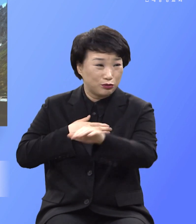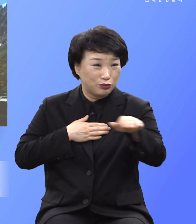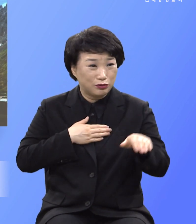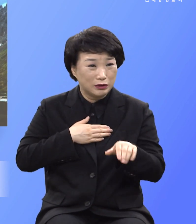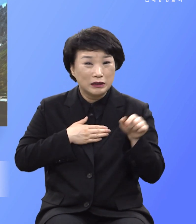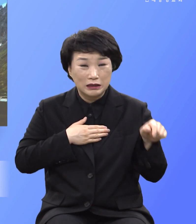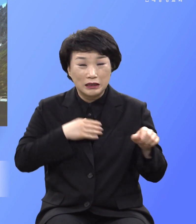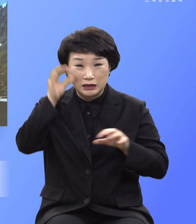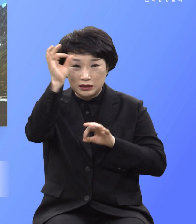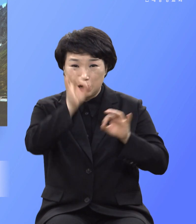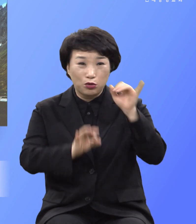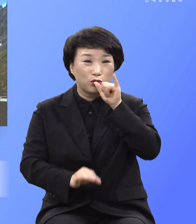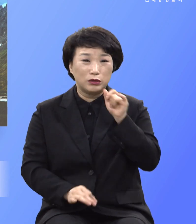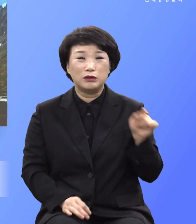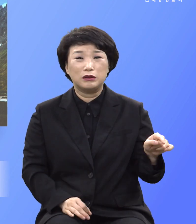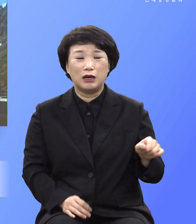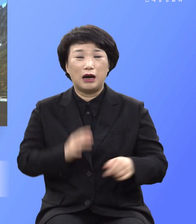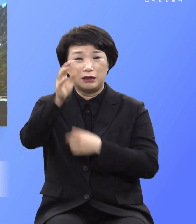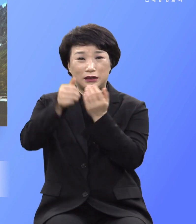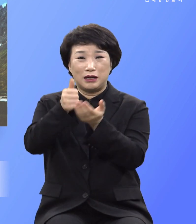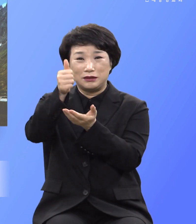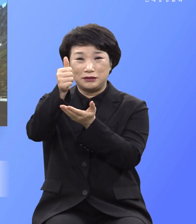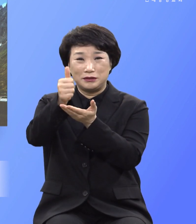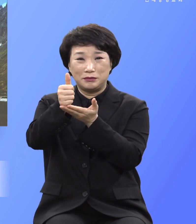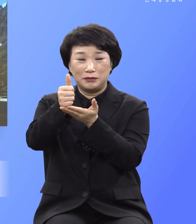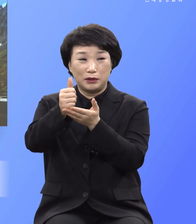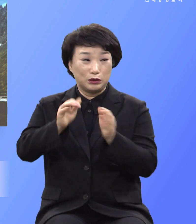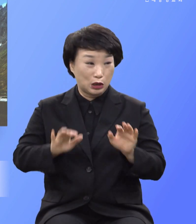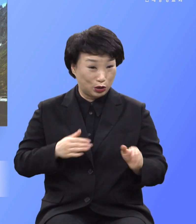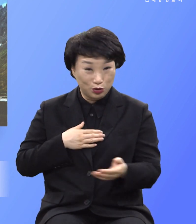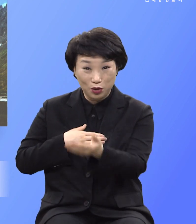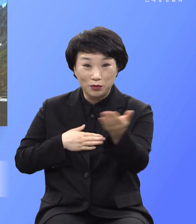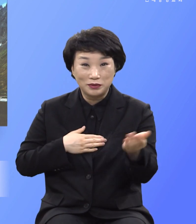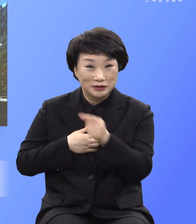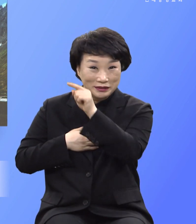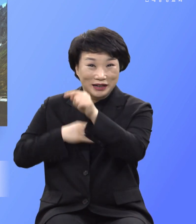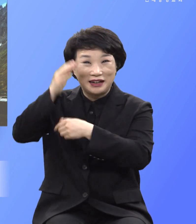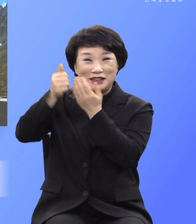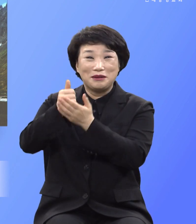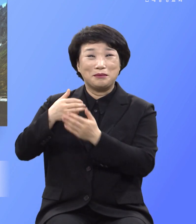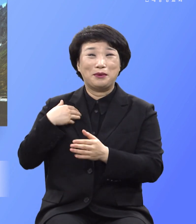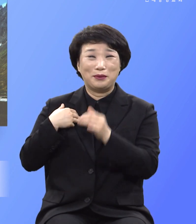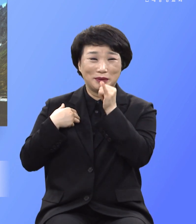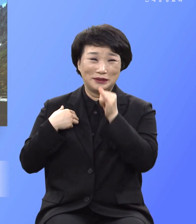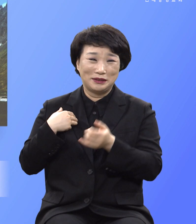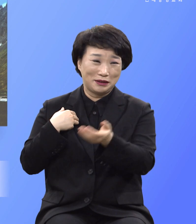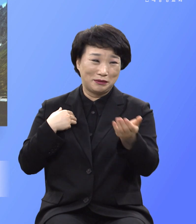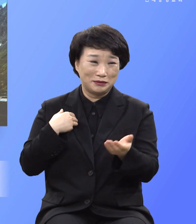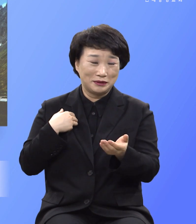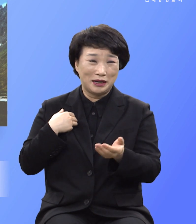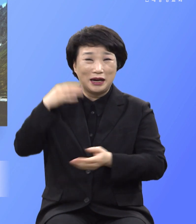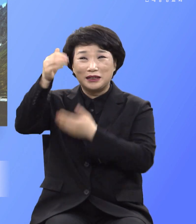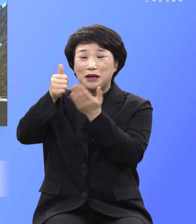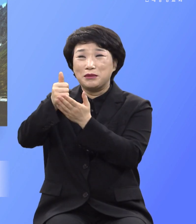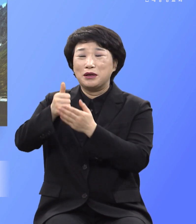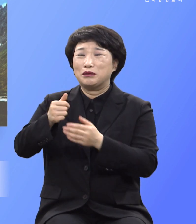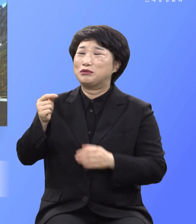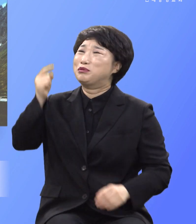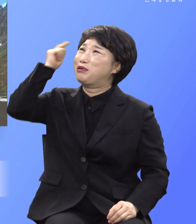찾으시는 하나님 여러분은 그거 잘 모르잖아요 하나님이 왜 이렇게 무종하십니까